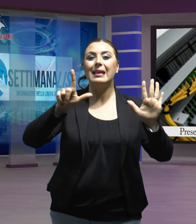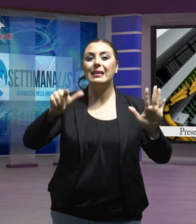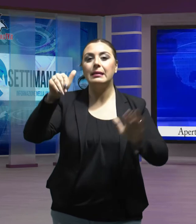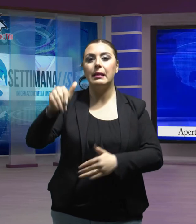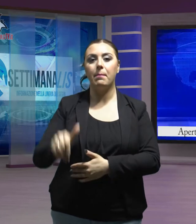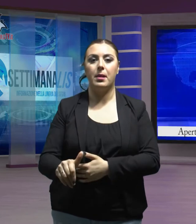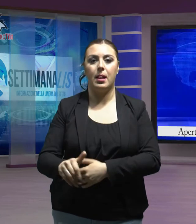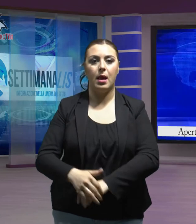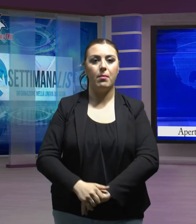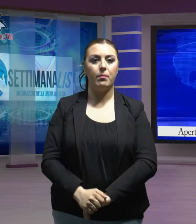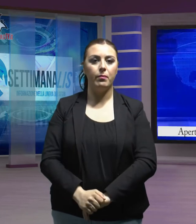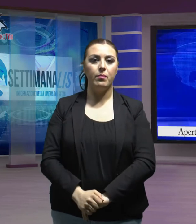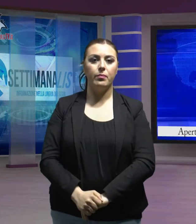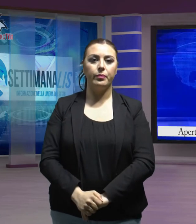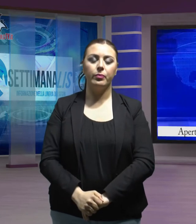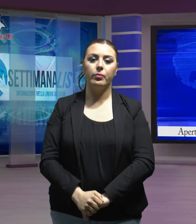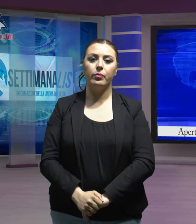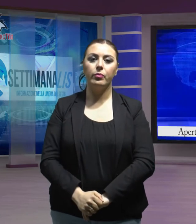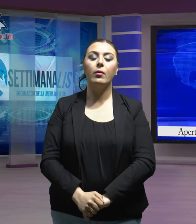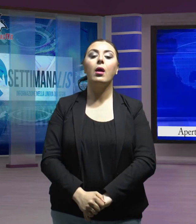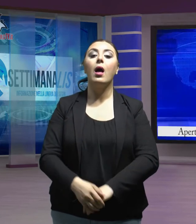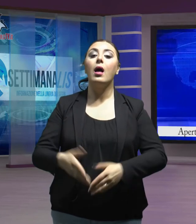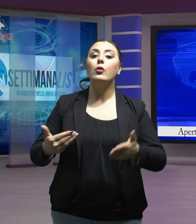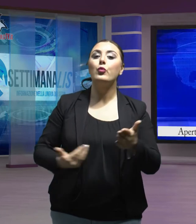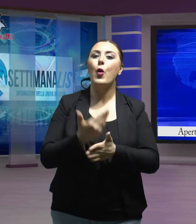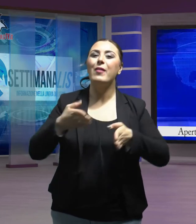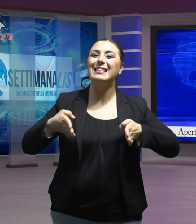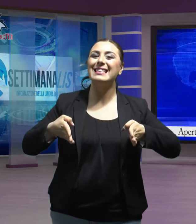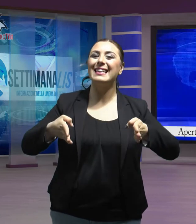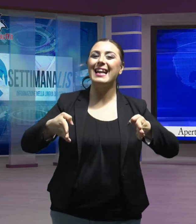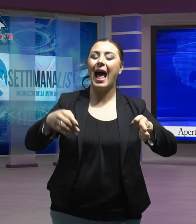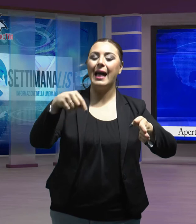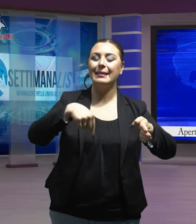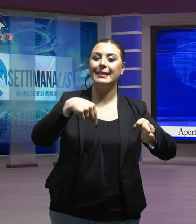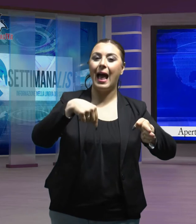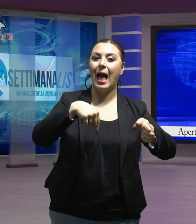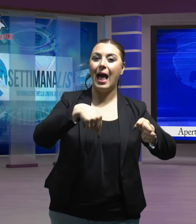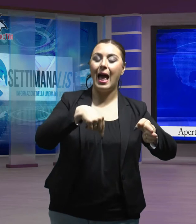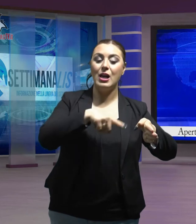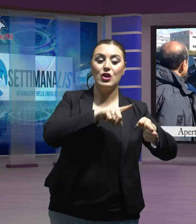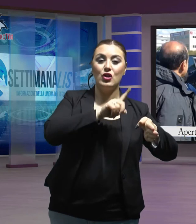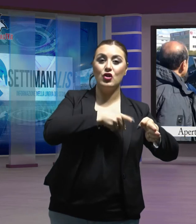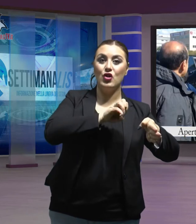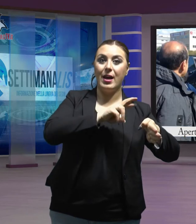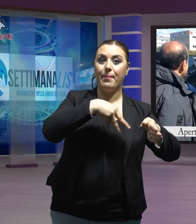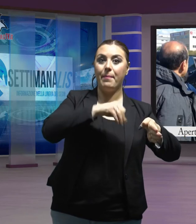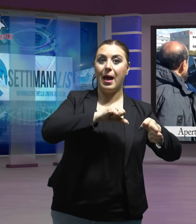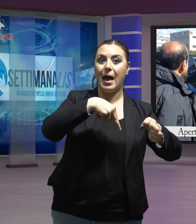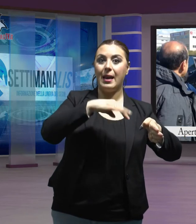Aperta al traffico la nuova strada che collega il quartiere Germaneto a